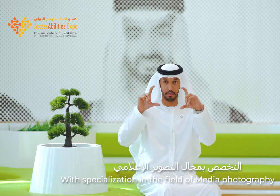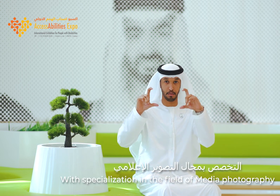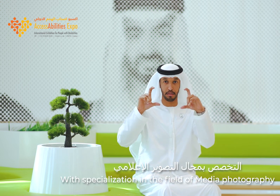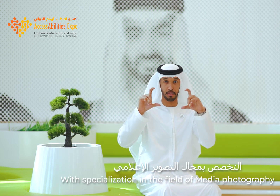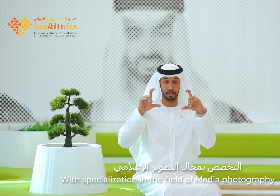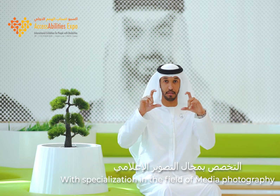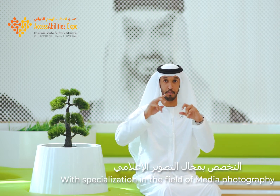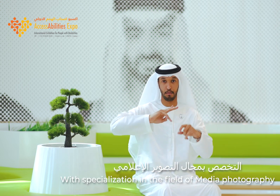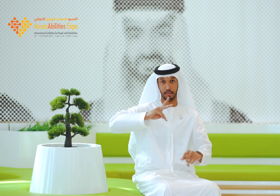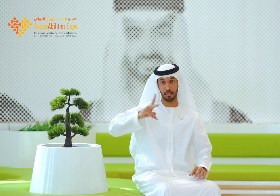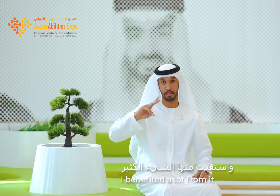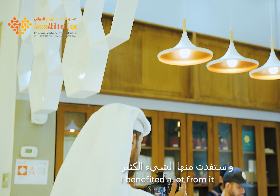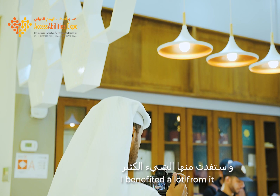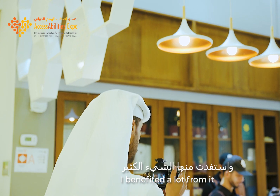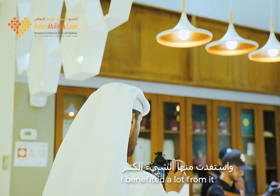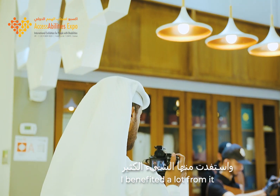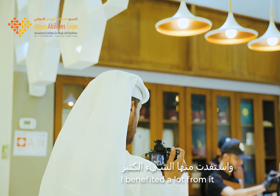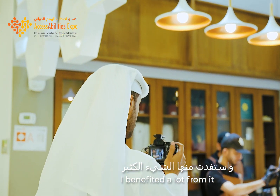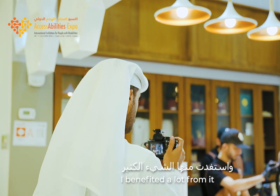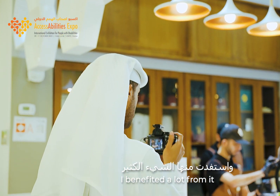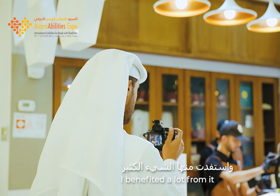التصوير الإعلامي مستفدت منها الشيء الكثير